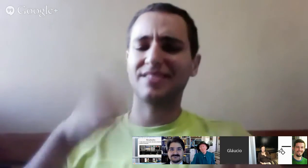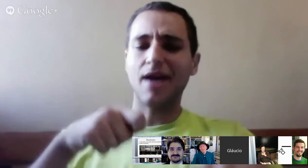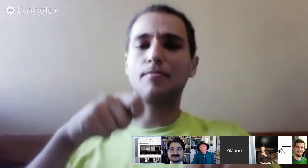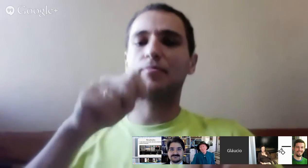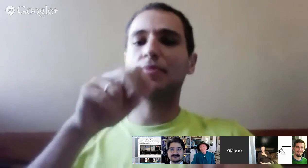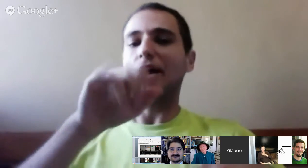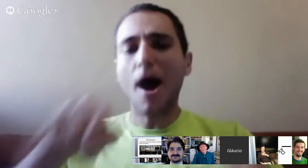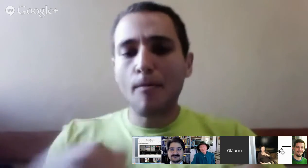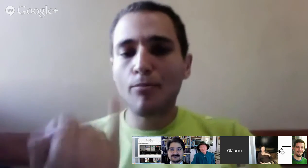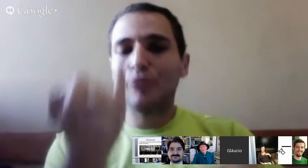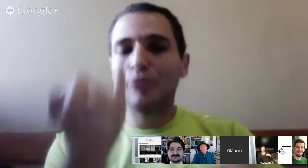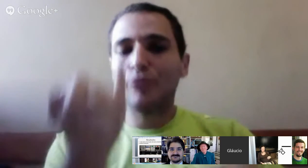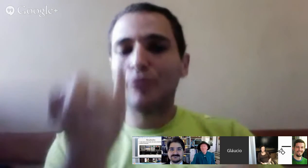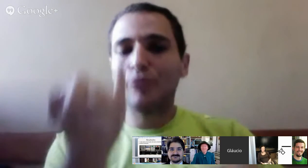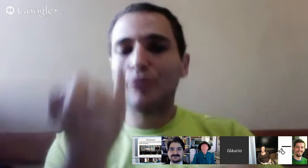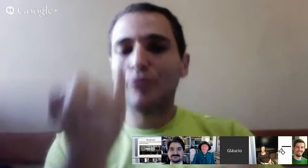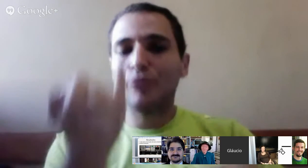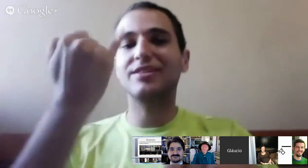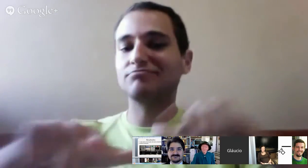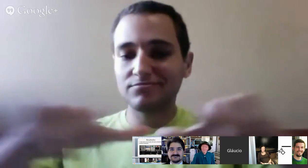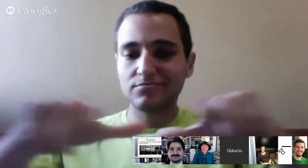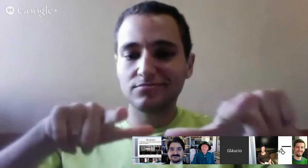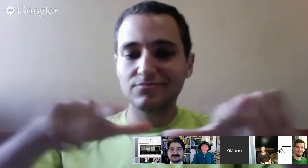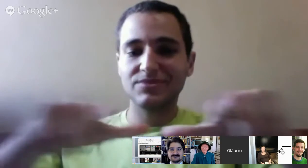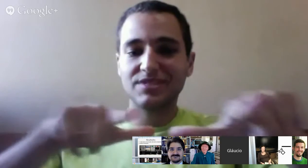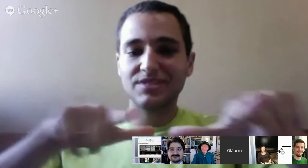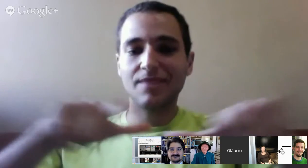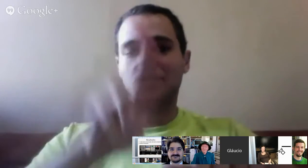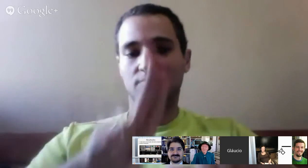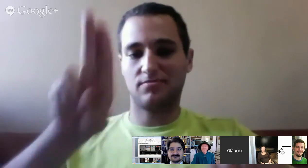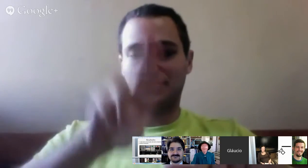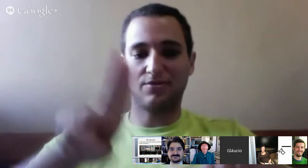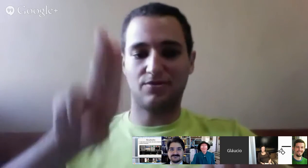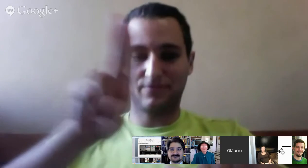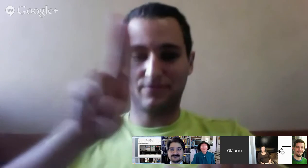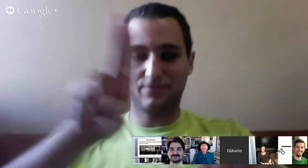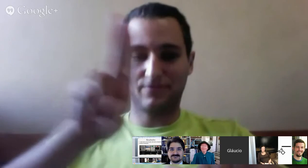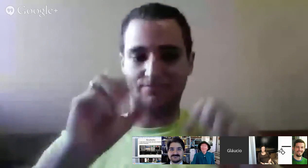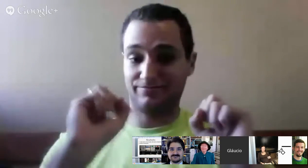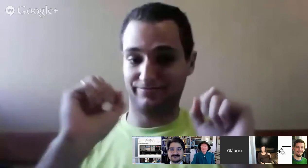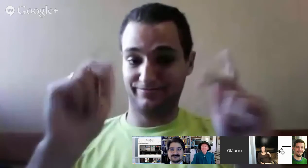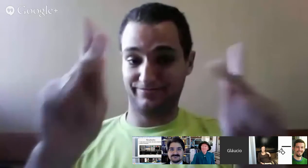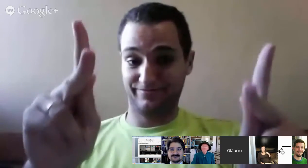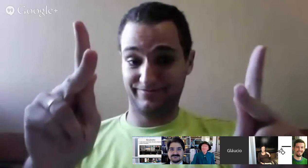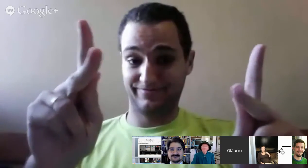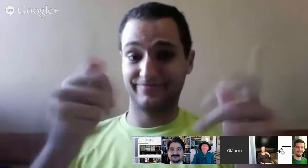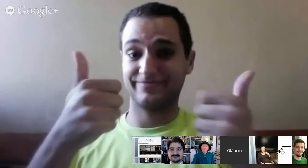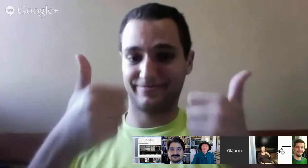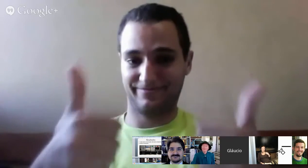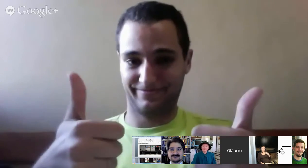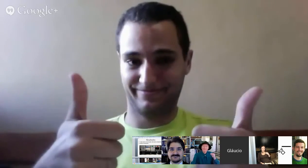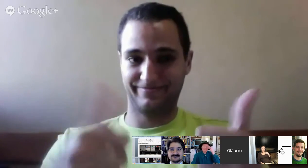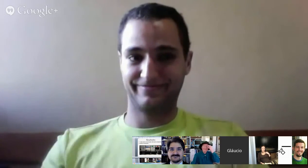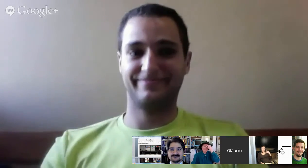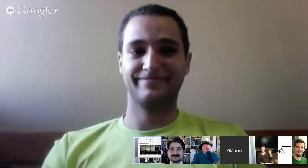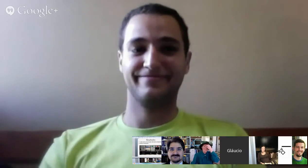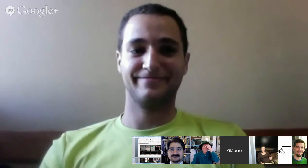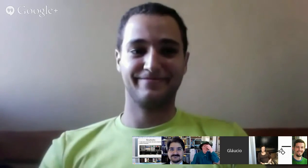da área da saúde. Então, bastante interessante esse recurso para se trabalhar com os